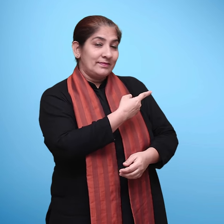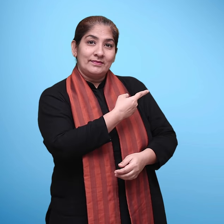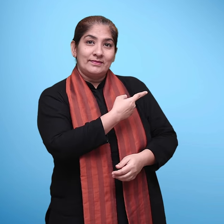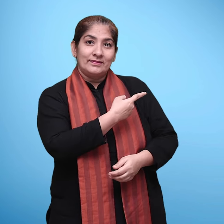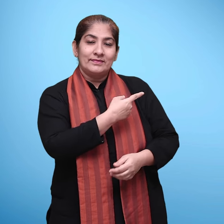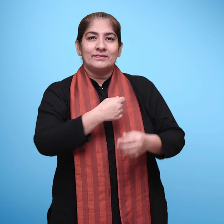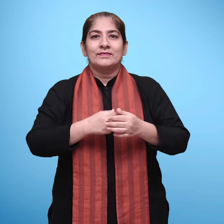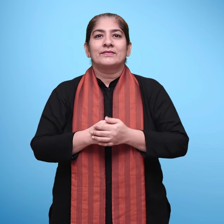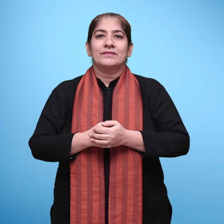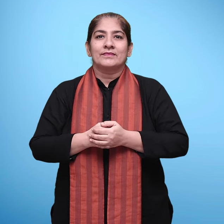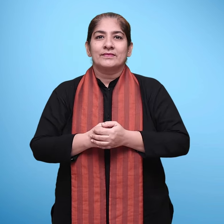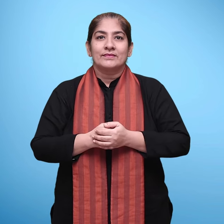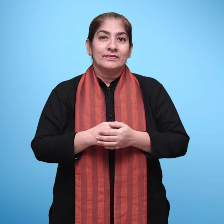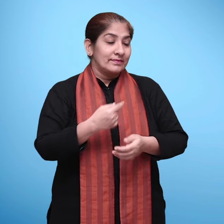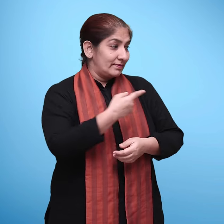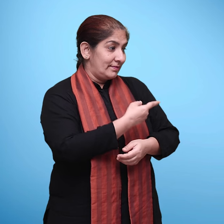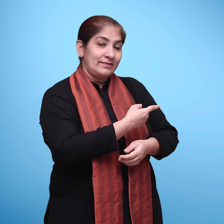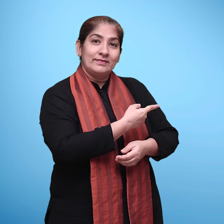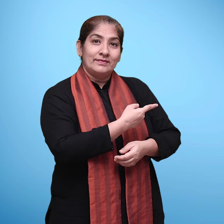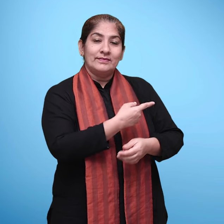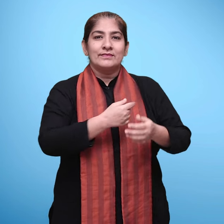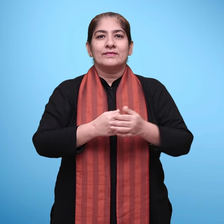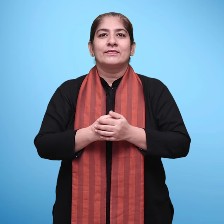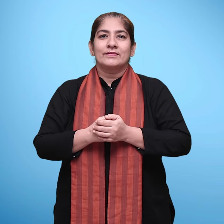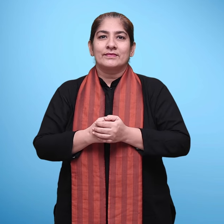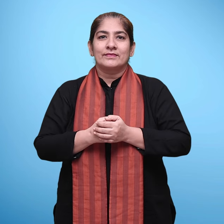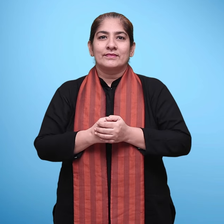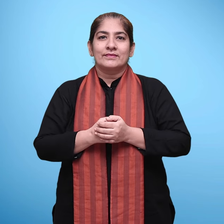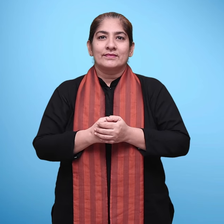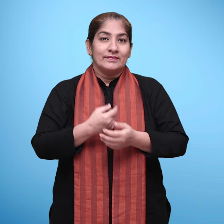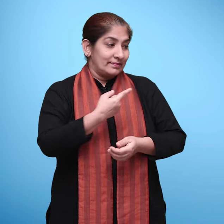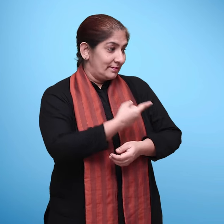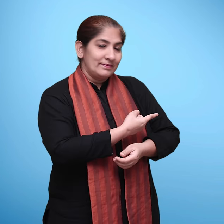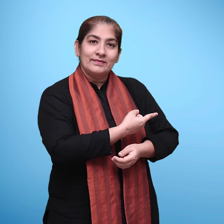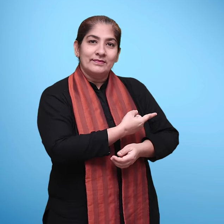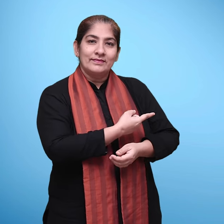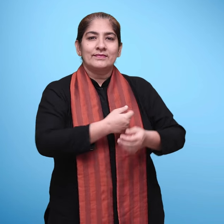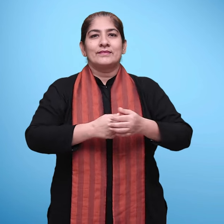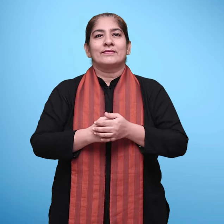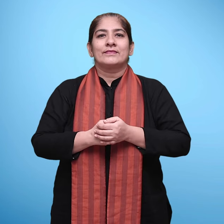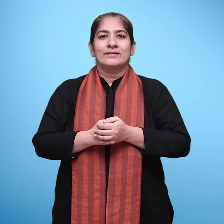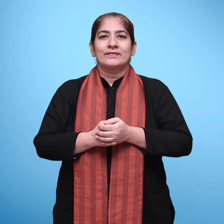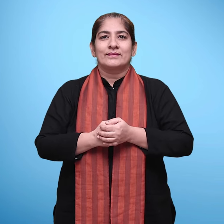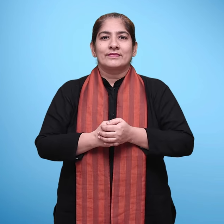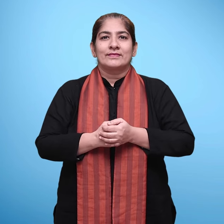उल्टा उसका नाम, मैं हूँ, नीरा, तो वो है नीना की नानी का उल्टा है,